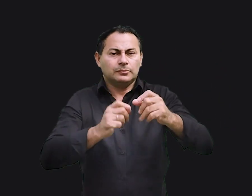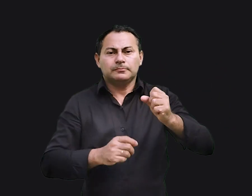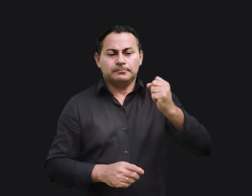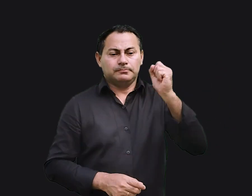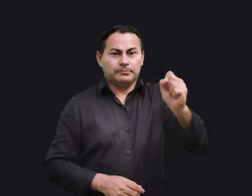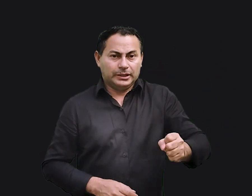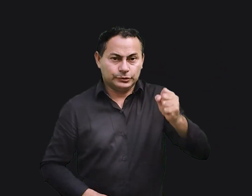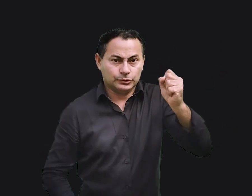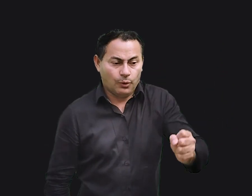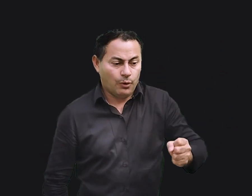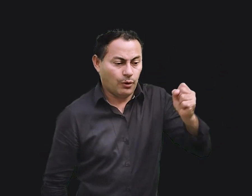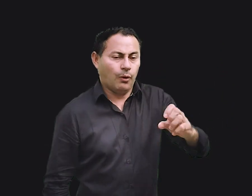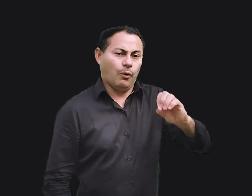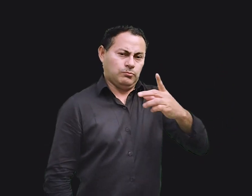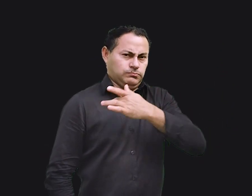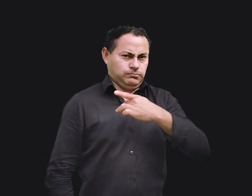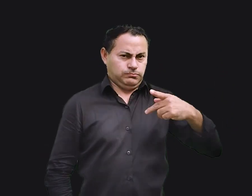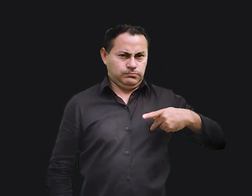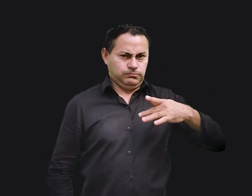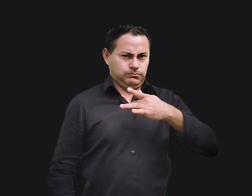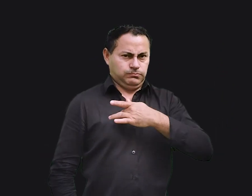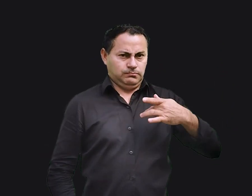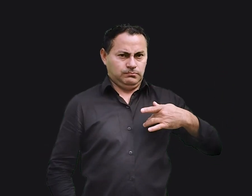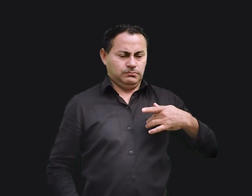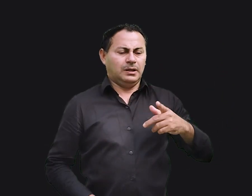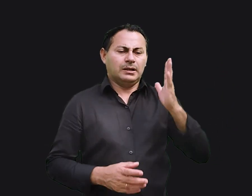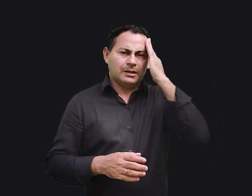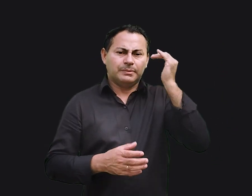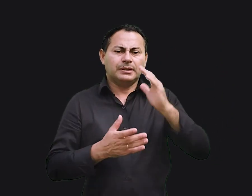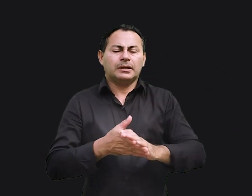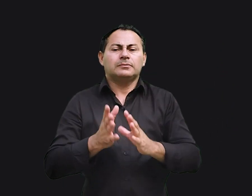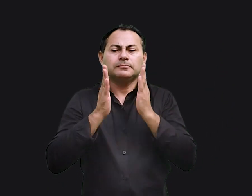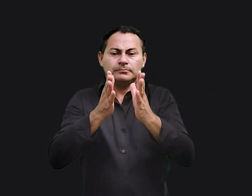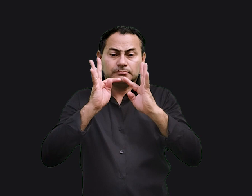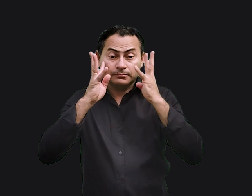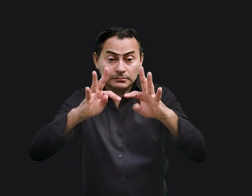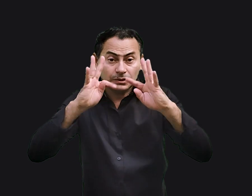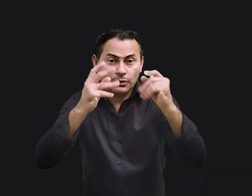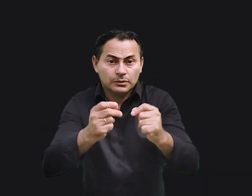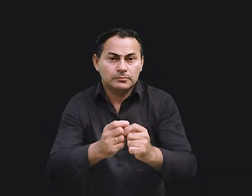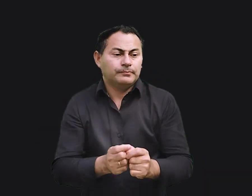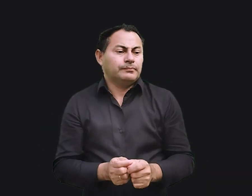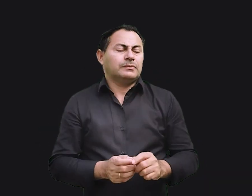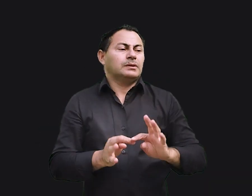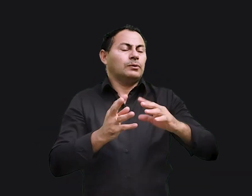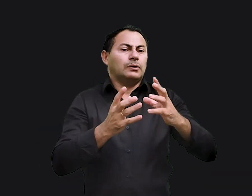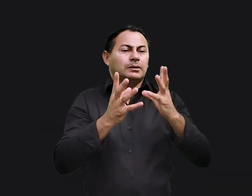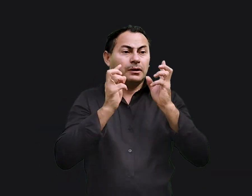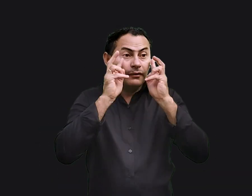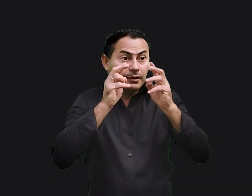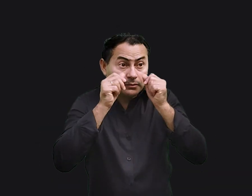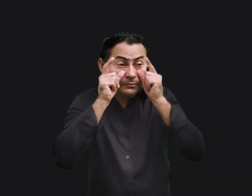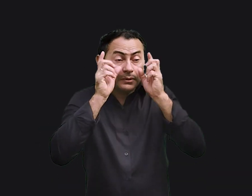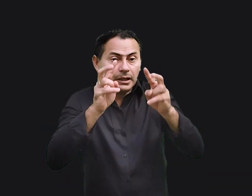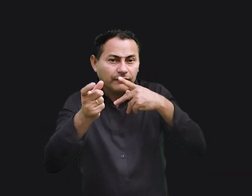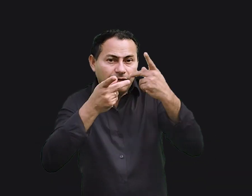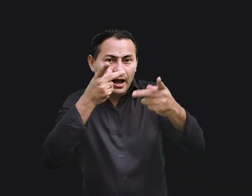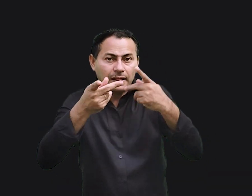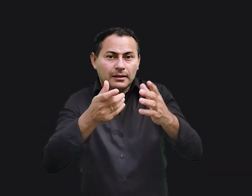pastor já sabe. Tem uma ocasião em que o pastor tem a atenção de todo mundo e todos ouvem atentamente o que ele fala.